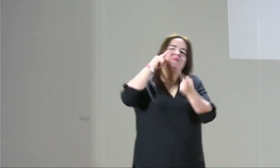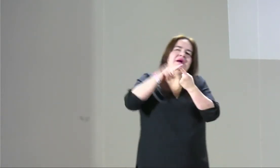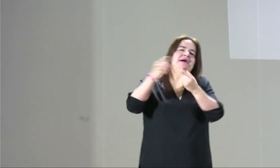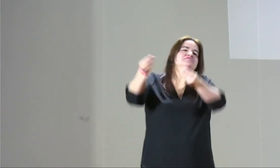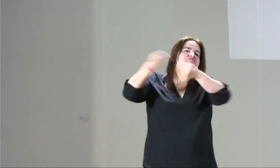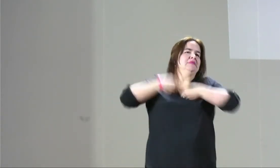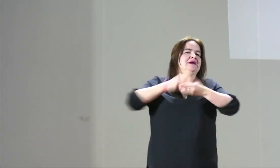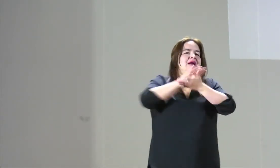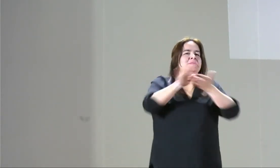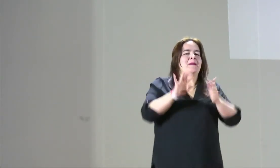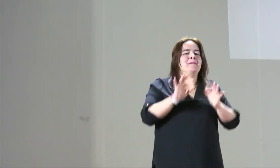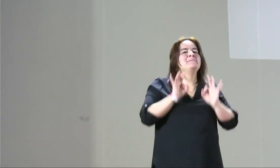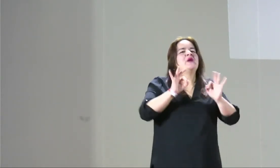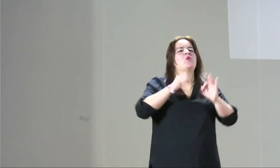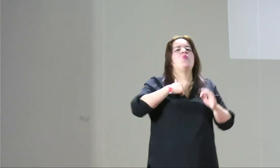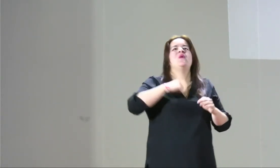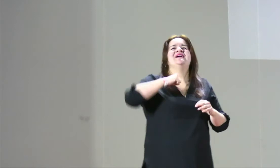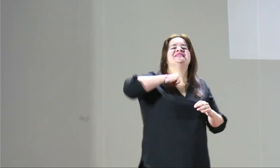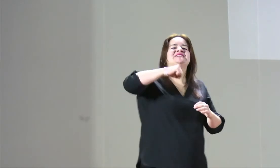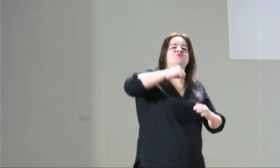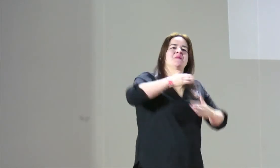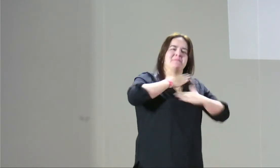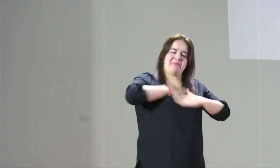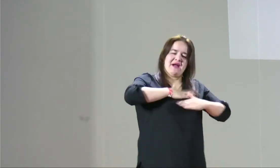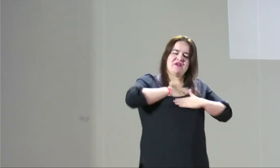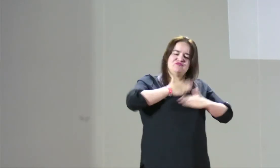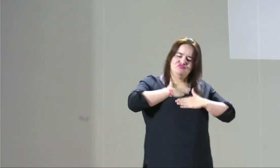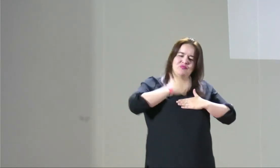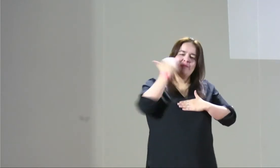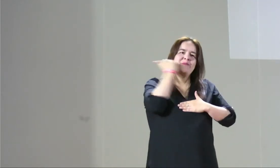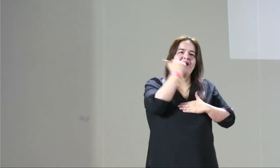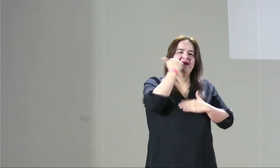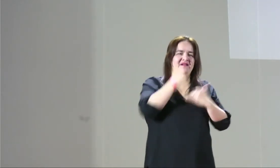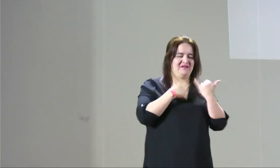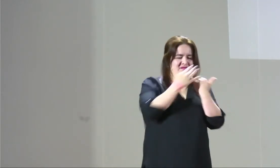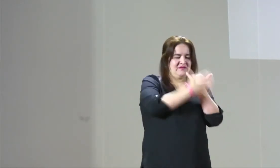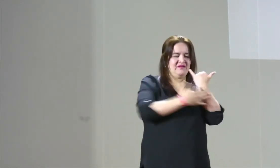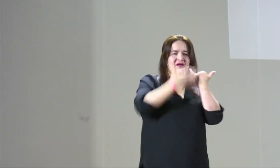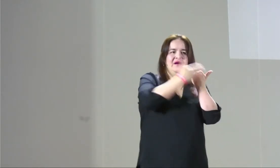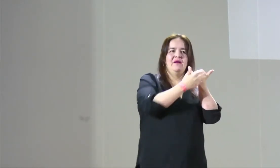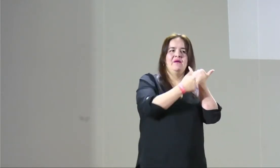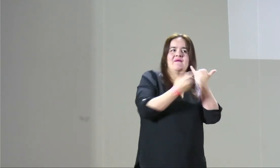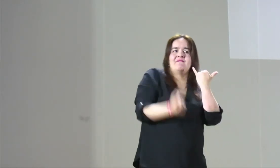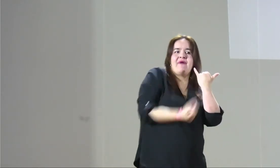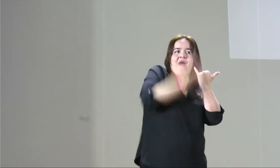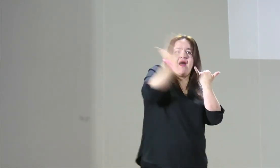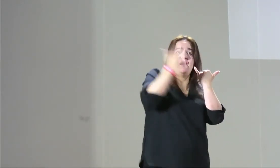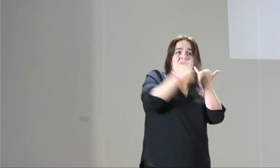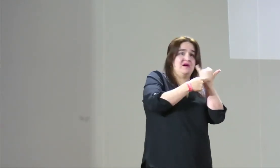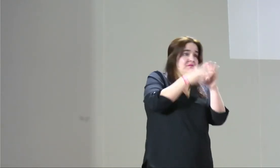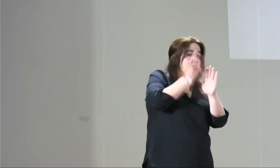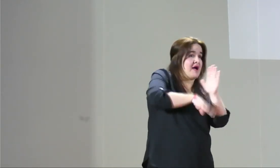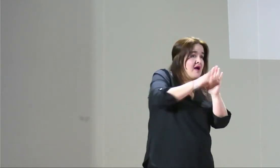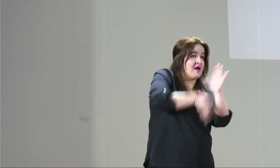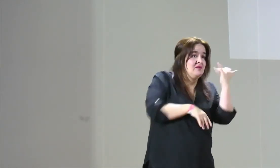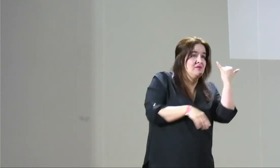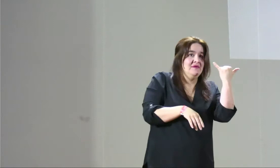hacer la compra de este elemento, de las toallas higiénicas. Eso quiere decir que la, si el Estado me las garantiza, quiere decir que